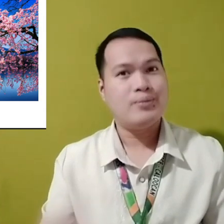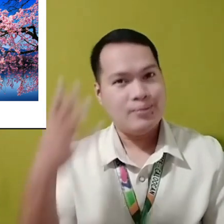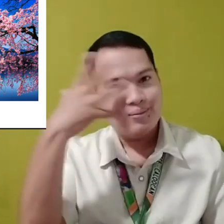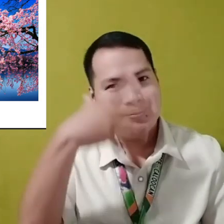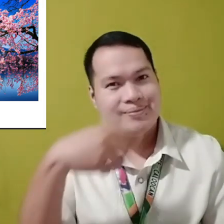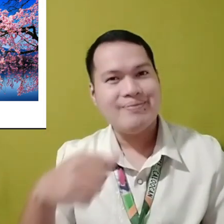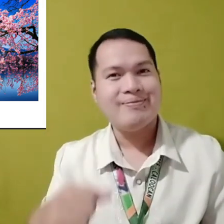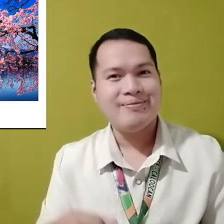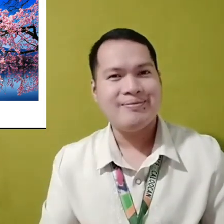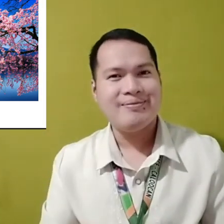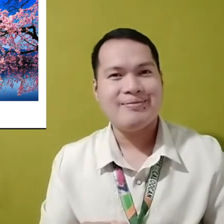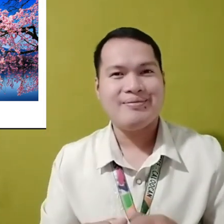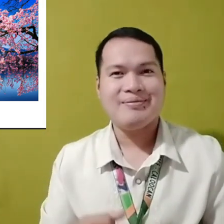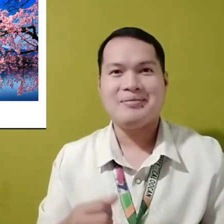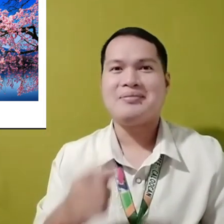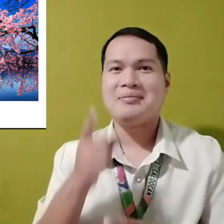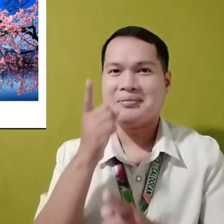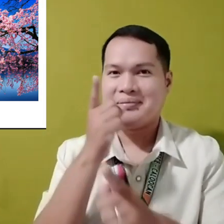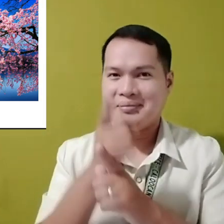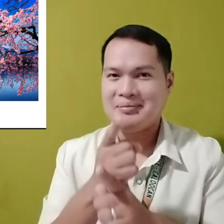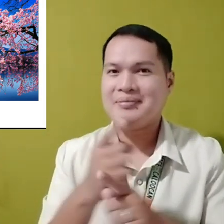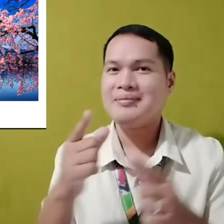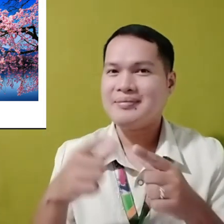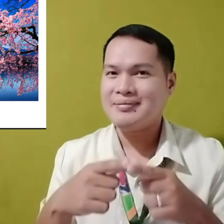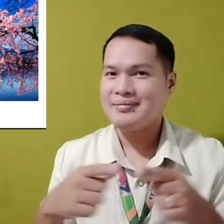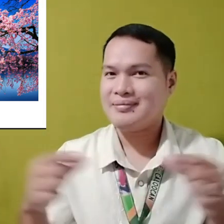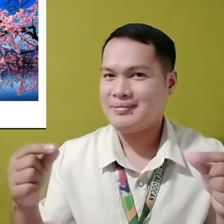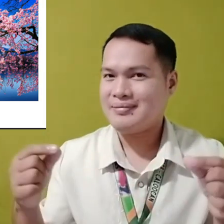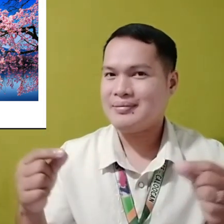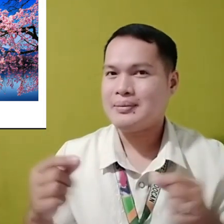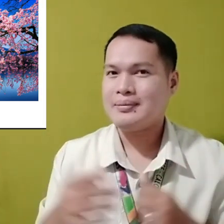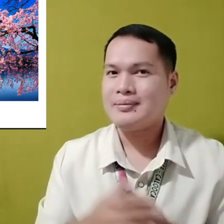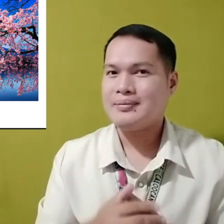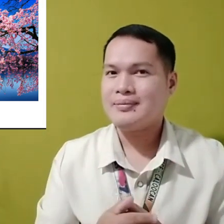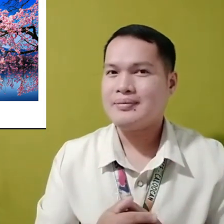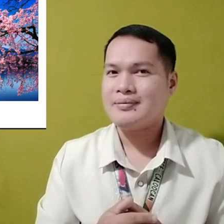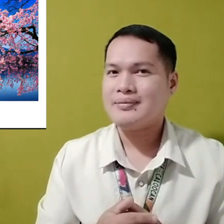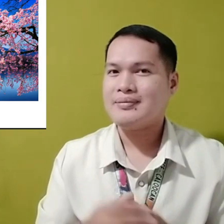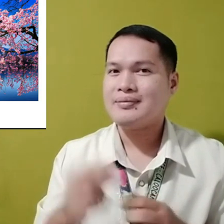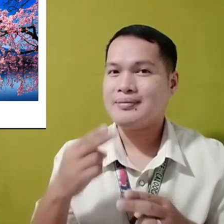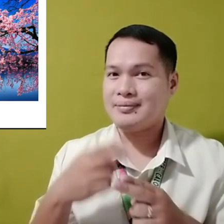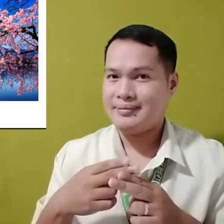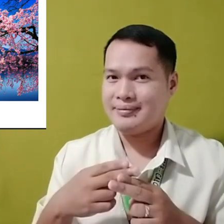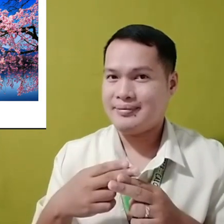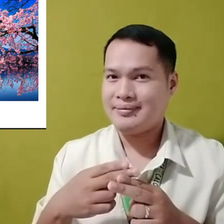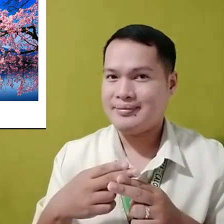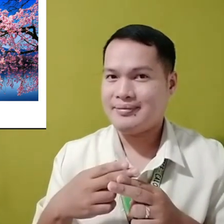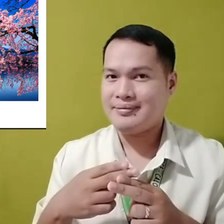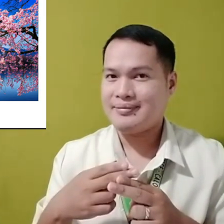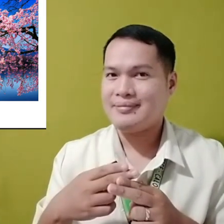Napakaganda! Tama! Sa Japan itong matatagpuan Ang pangalan ay